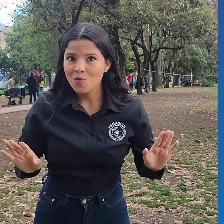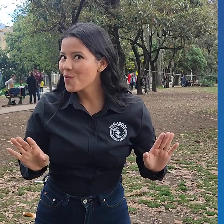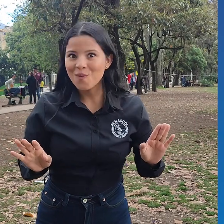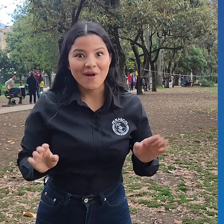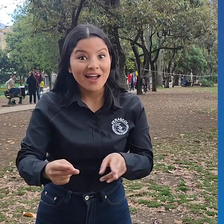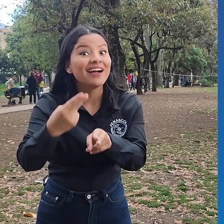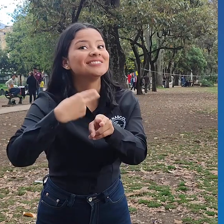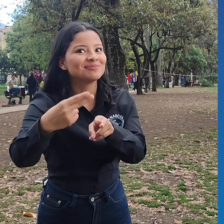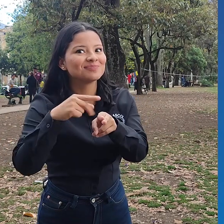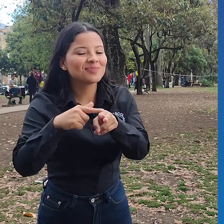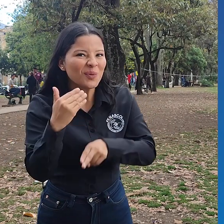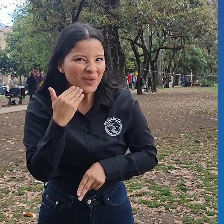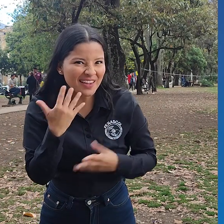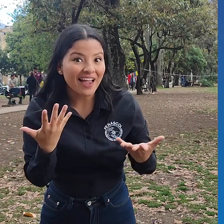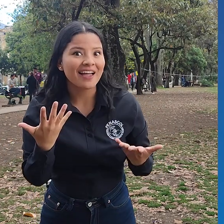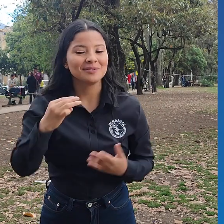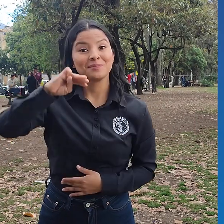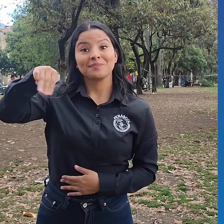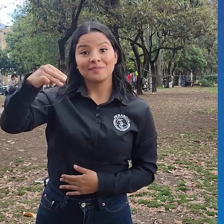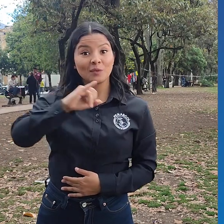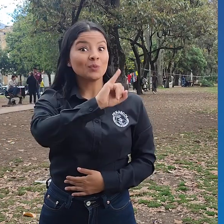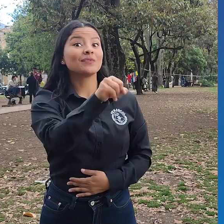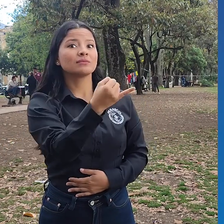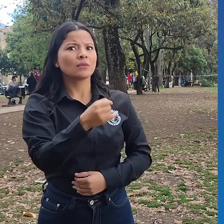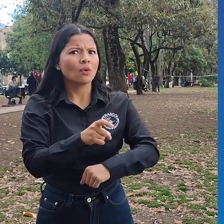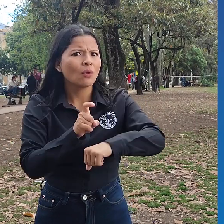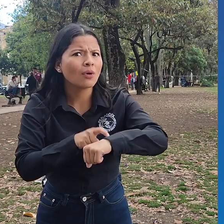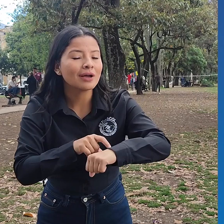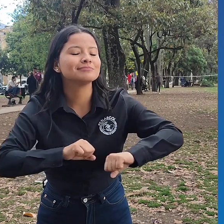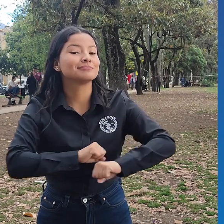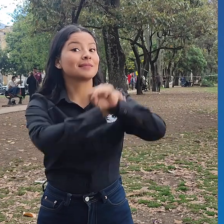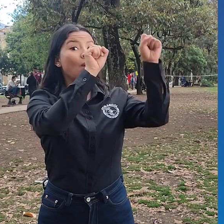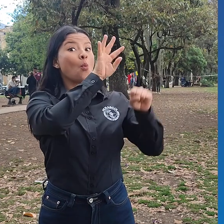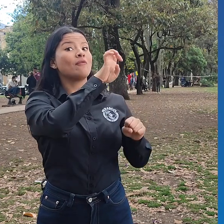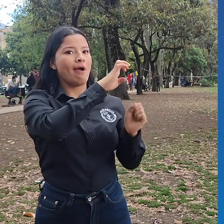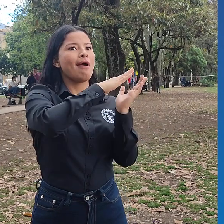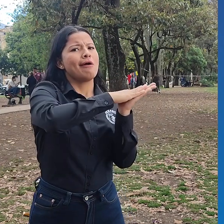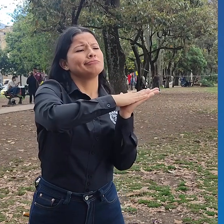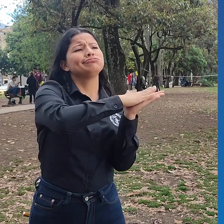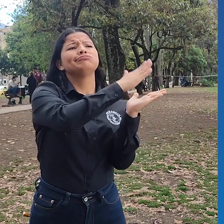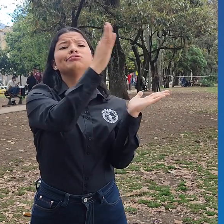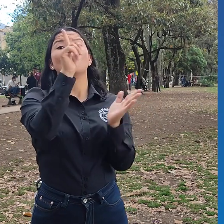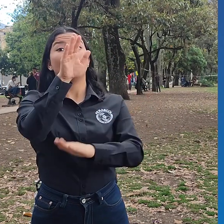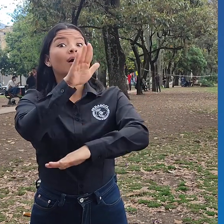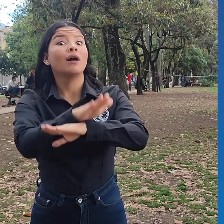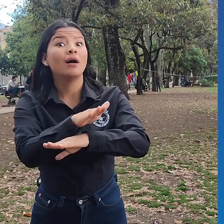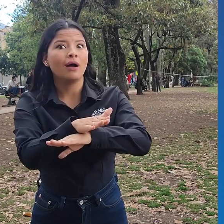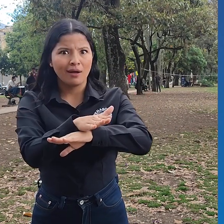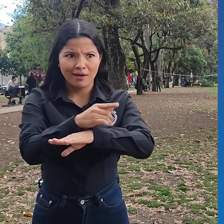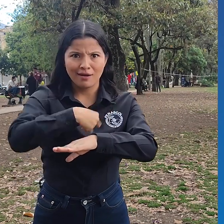Los días de promoción no se han terminado. Continuamos el próximo miércoles y jueves desde las 9 de la mañana hasta la 1 de la tarde.